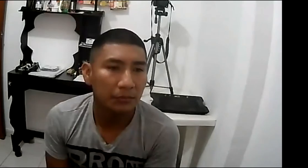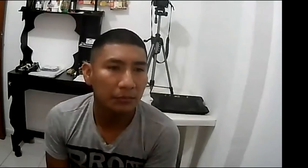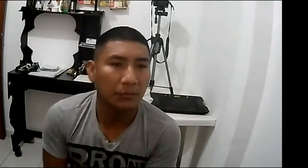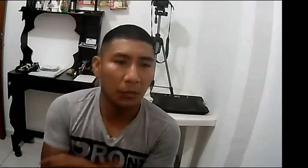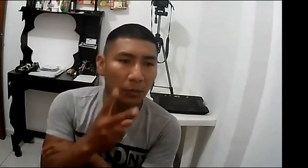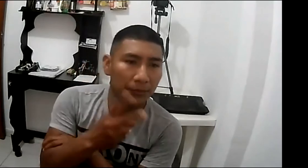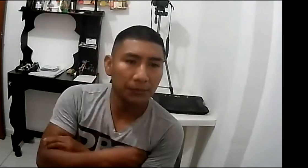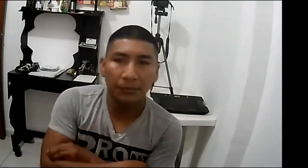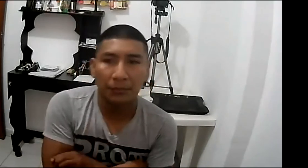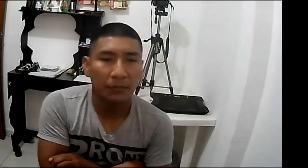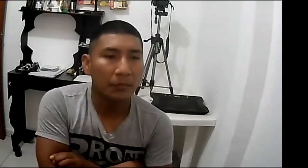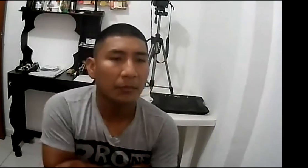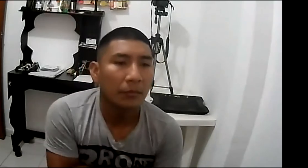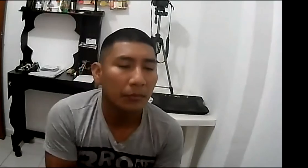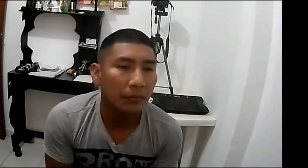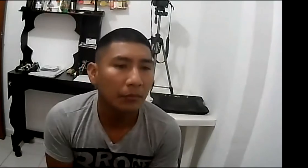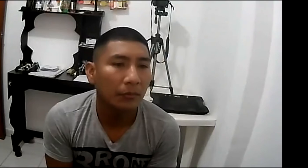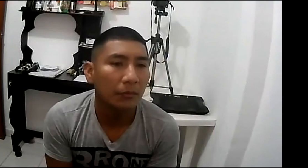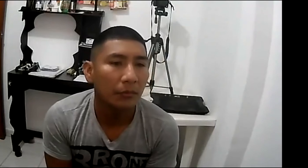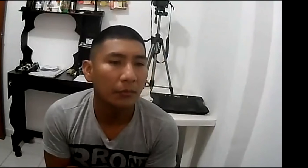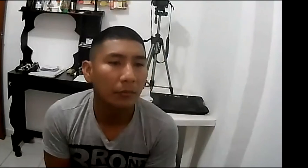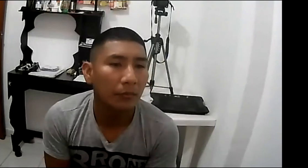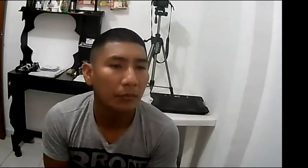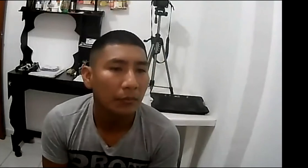contestualizar a las personas y entonces luego sí te doy nuevamente la palabra ¿te parece?